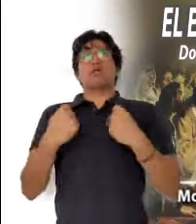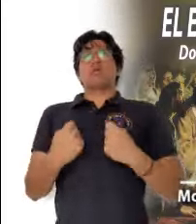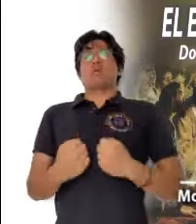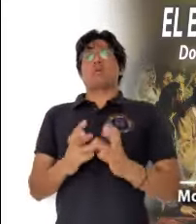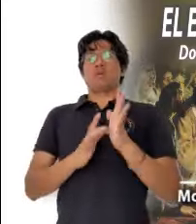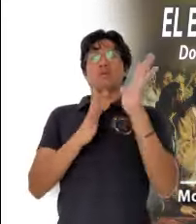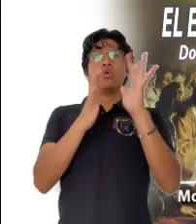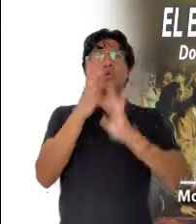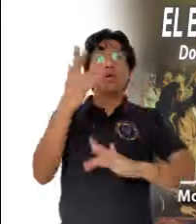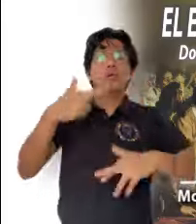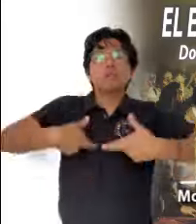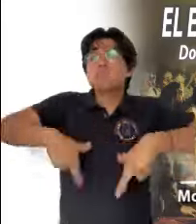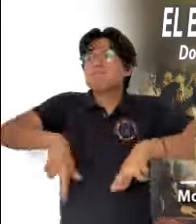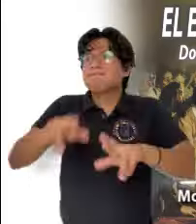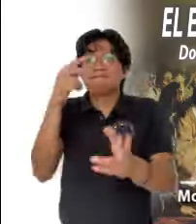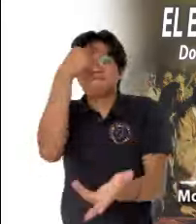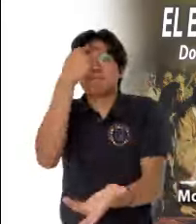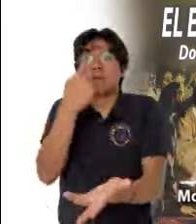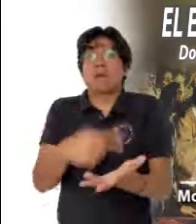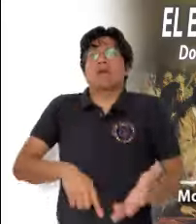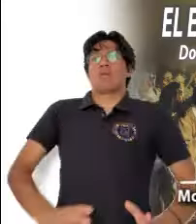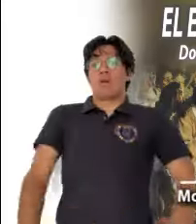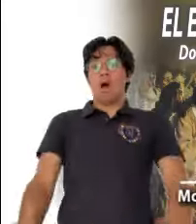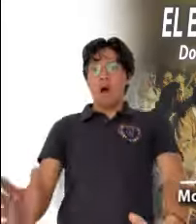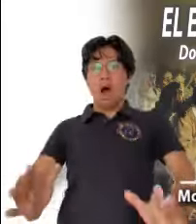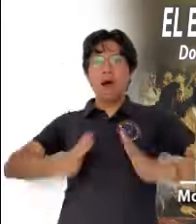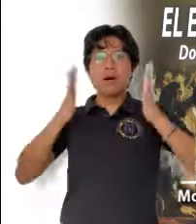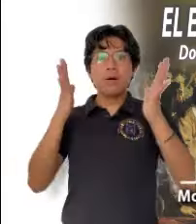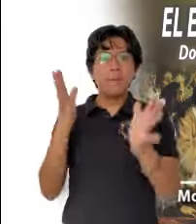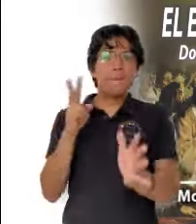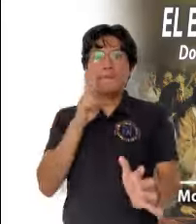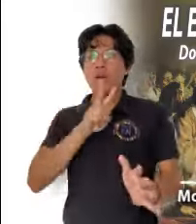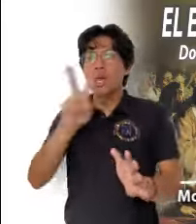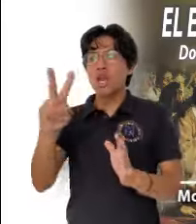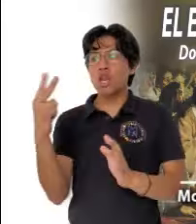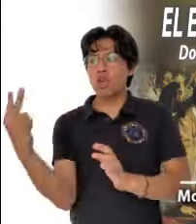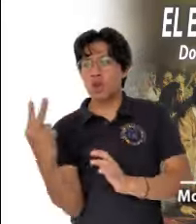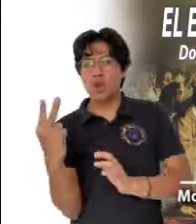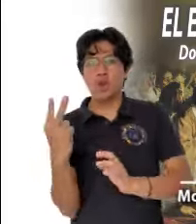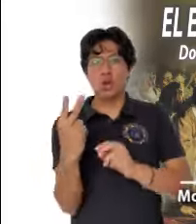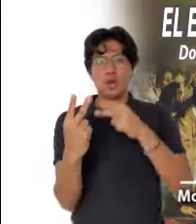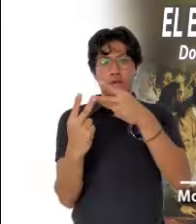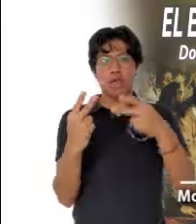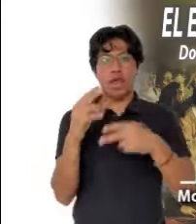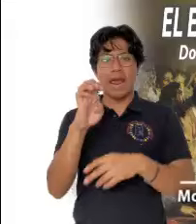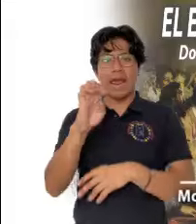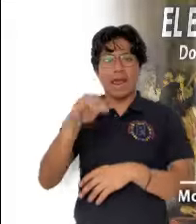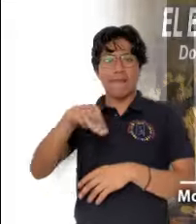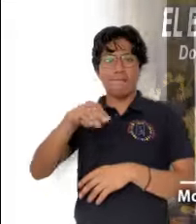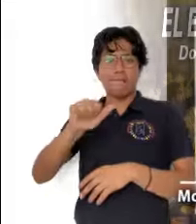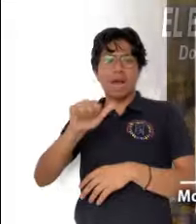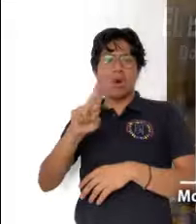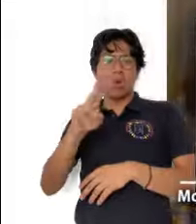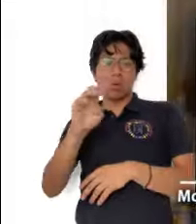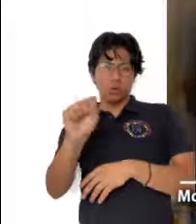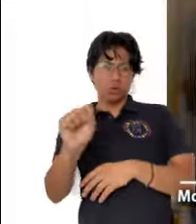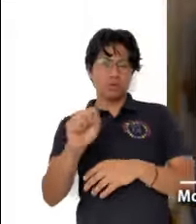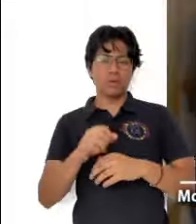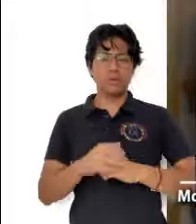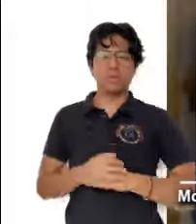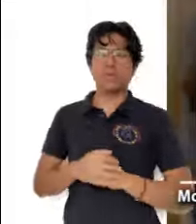Empiezan apenas a asimilar que Cristo ha resucitado, y se quedan asombrados ante los relatos de los discípulos de Maús,